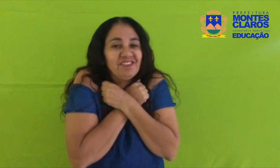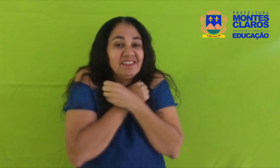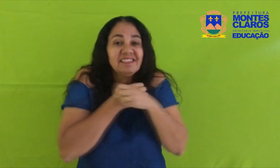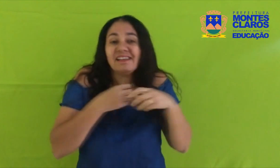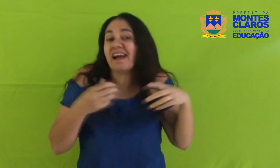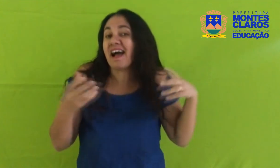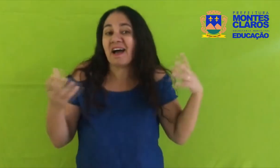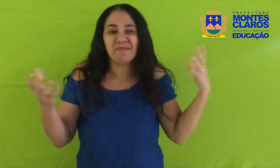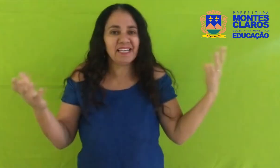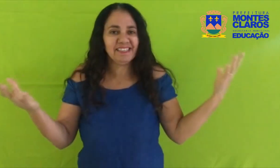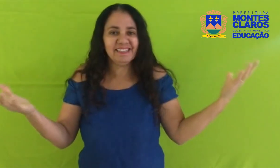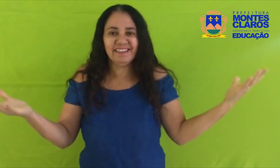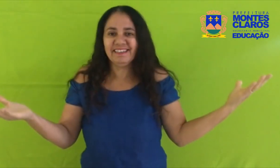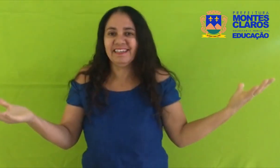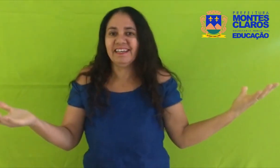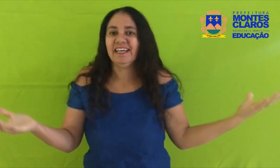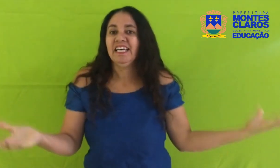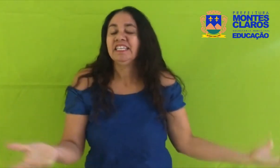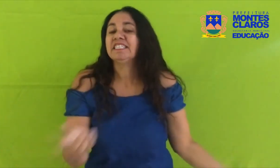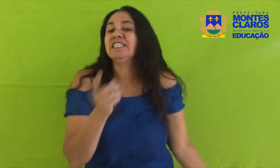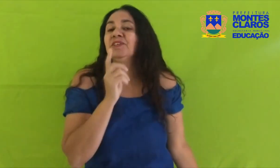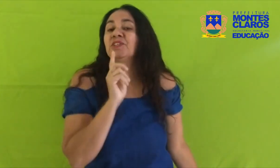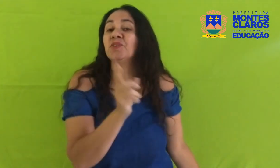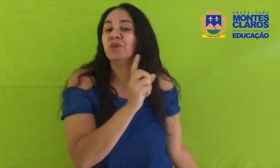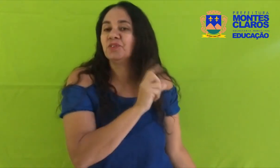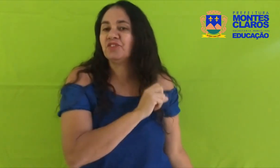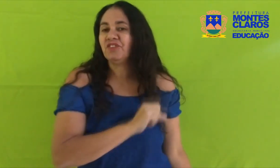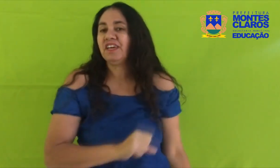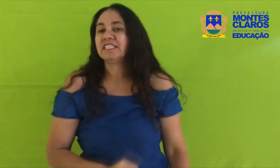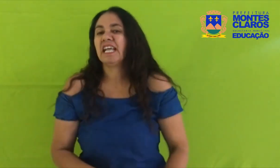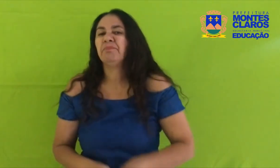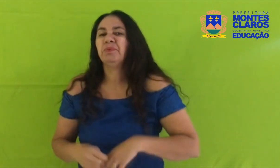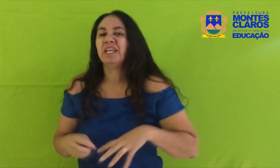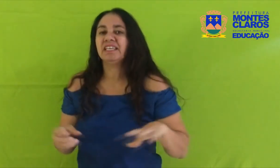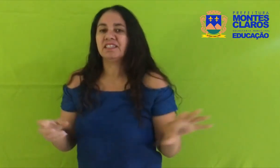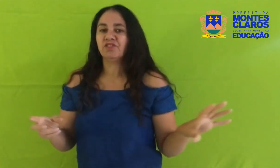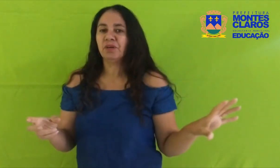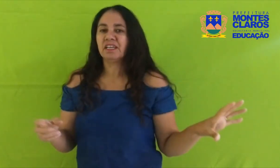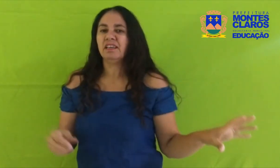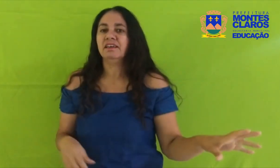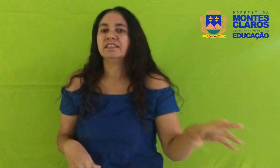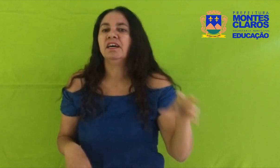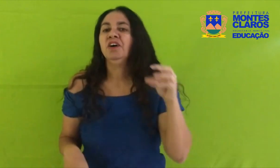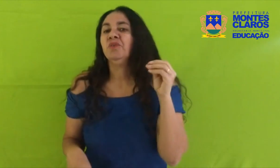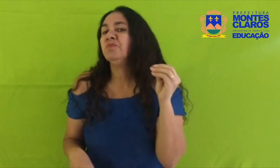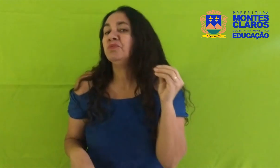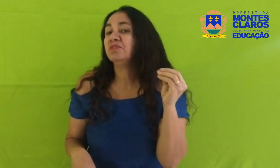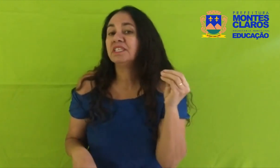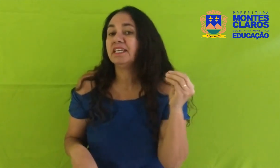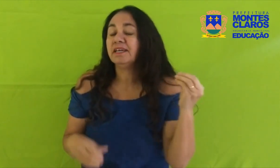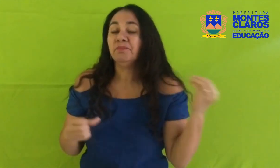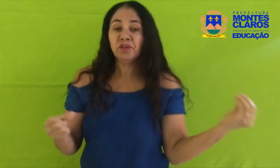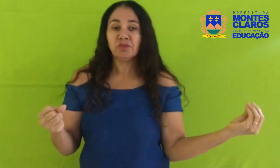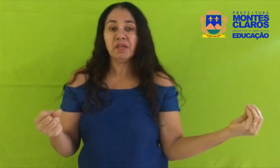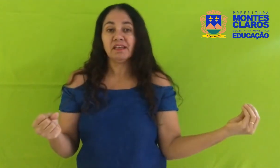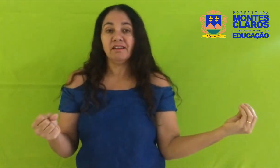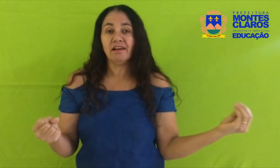disse a Mariana Se todos tivessem a pureza de uma criança O mundo seria muito melhor